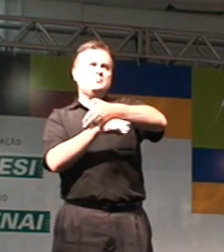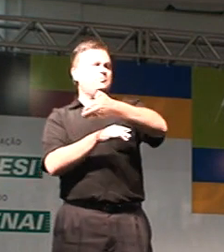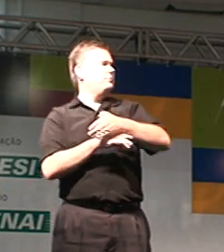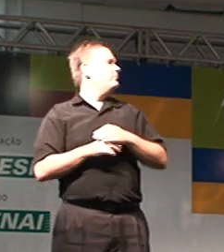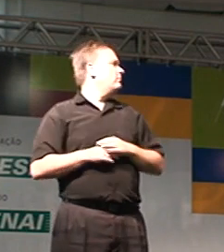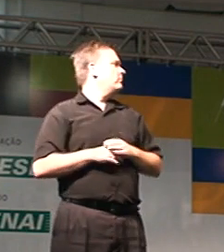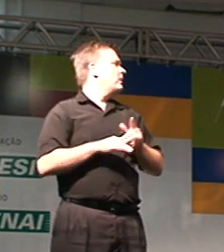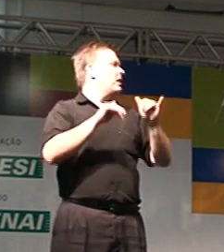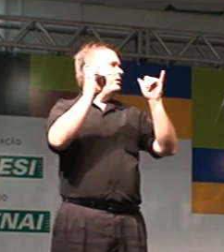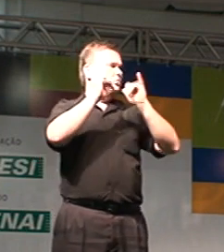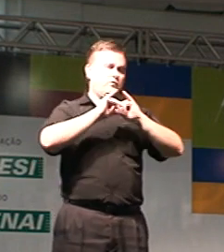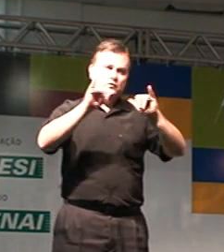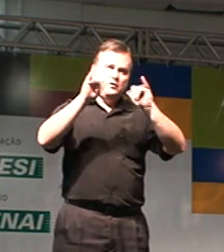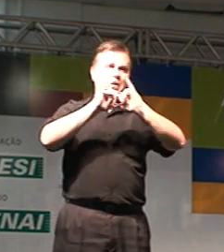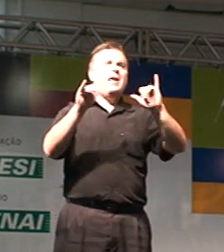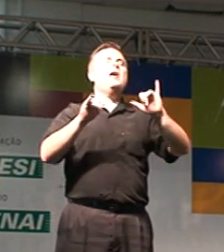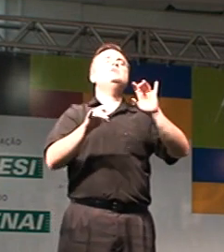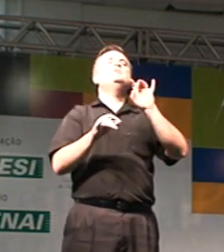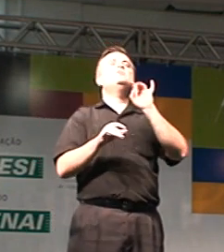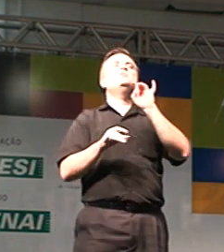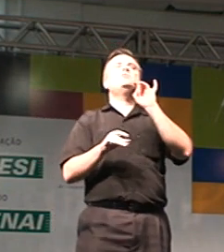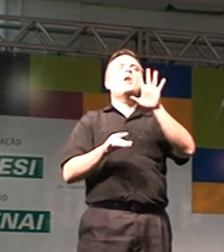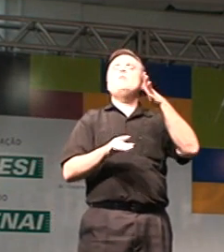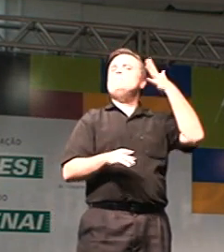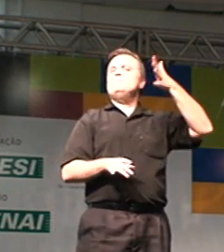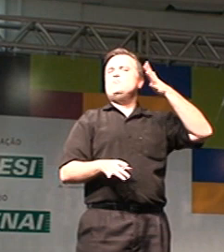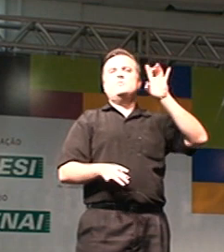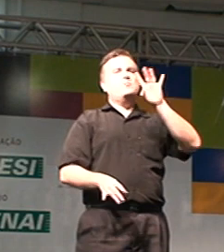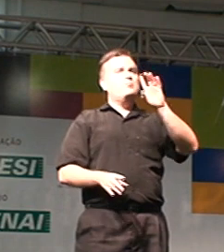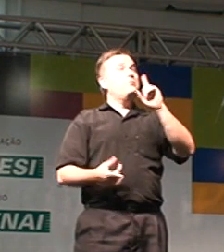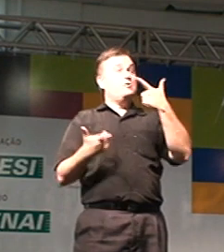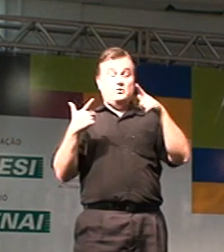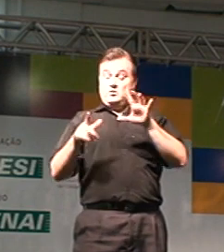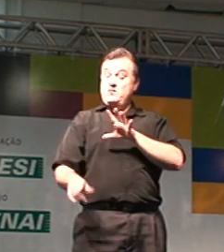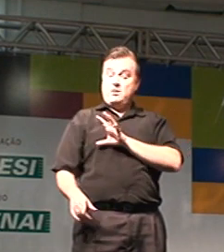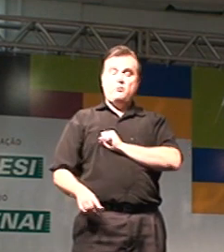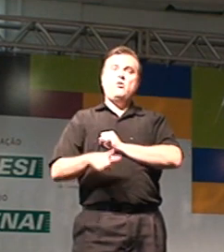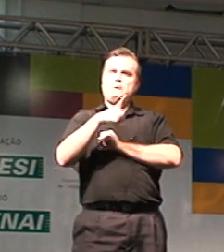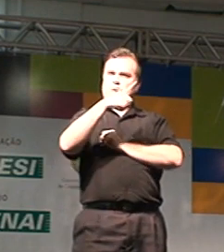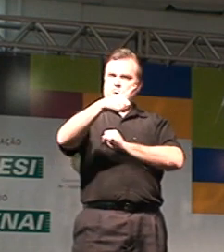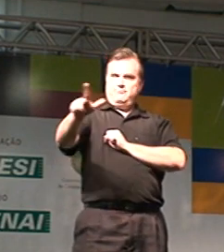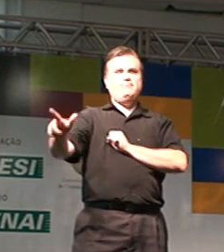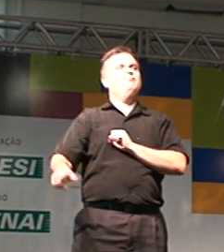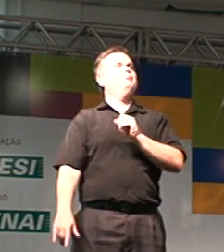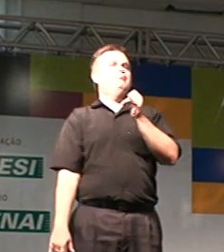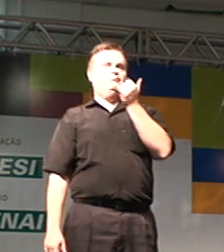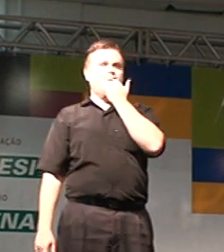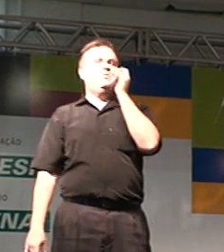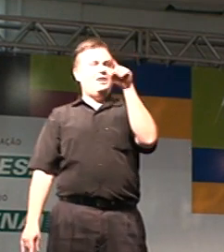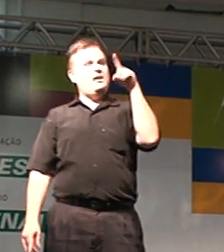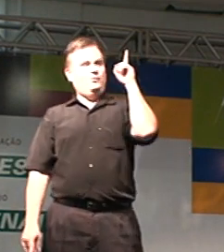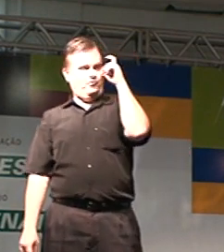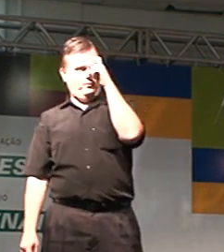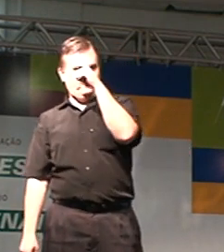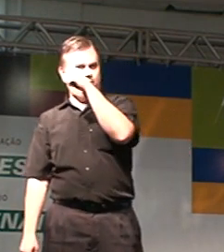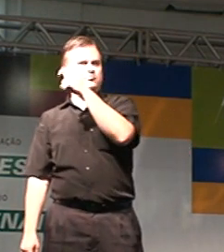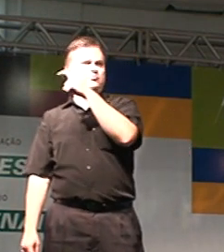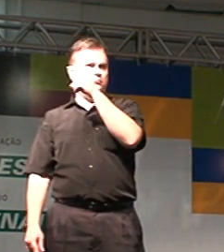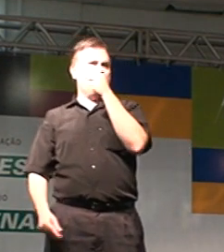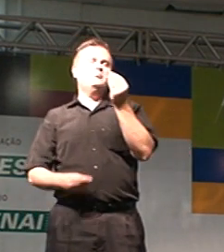divulgar a técnica dele. Logo, quando tivermos amor com o meu próximo, dificilmente, isso daqui,